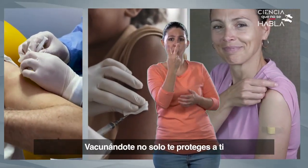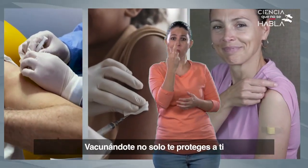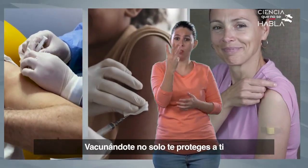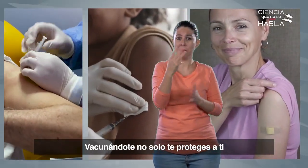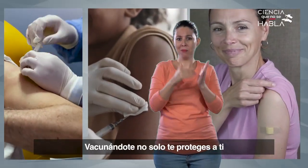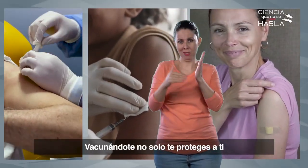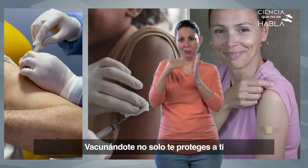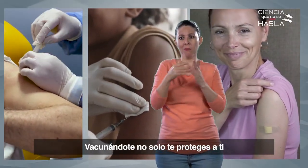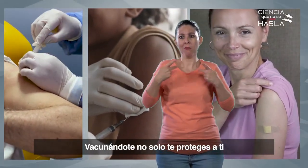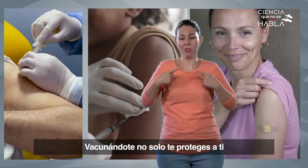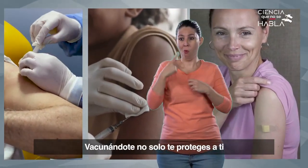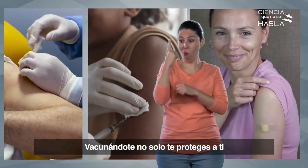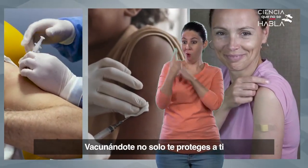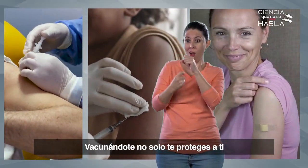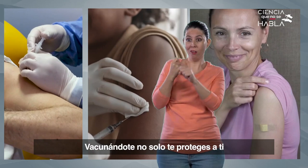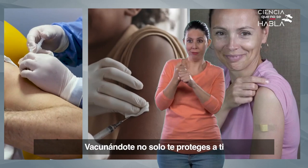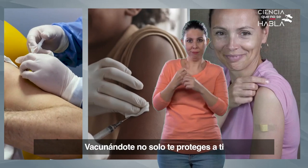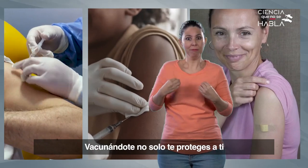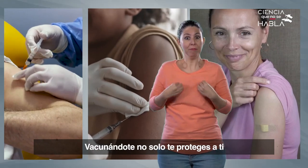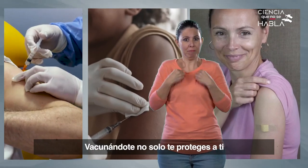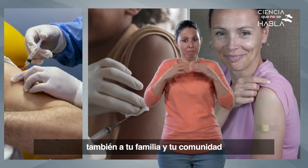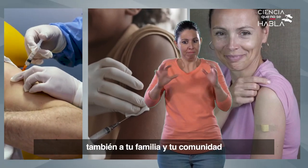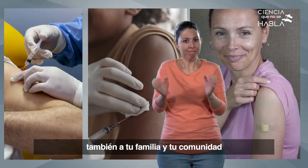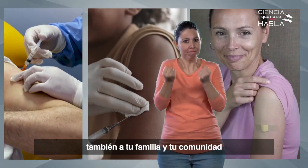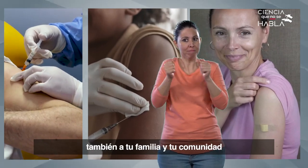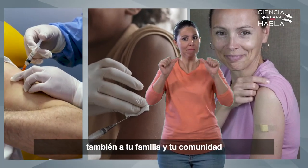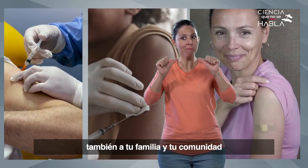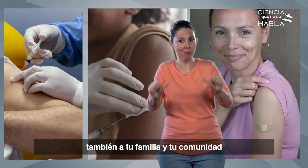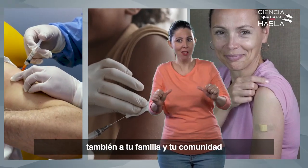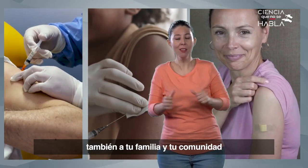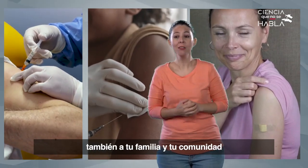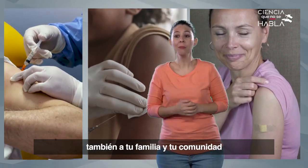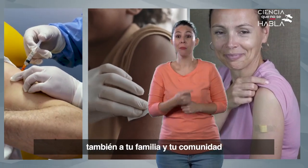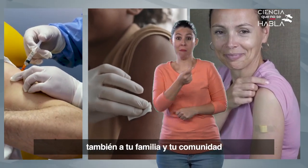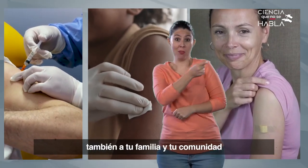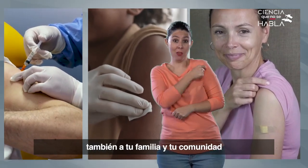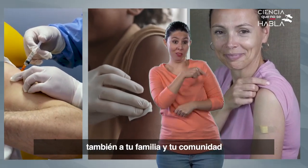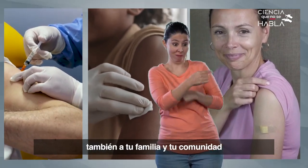Vacunándote no solo te proteges a ti, también a tu familia y a tu comunidad.